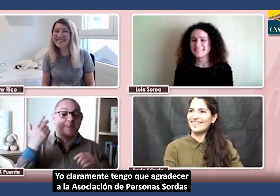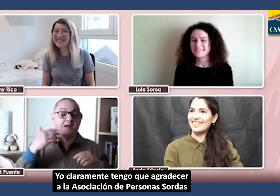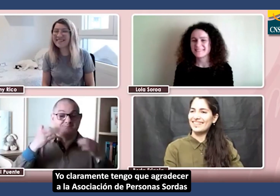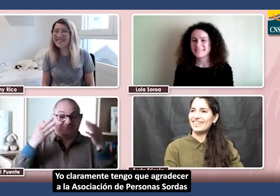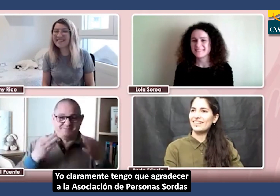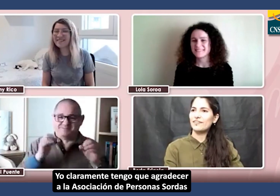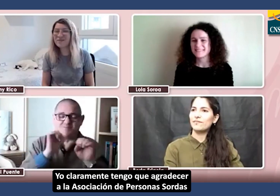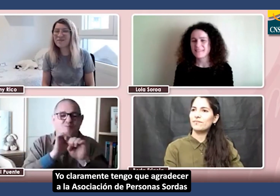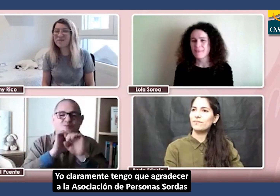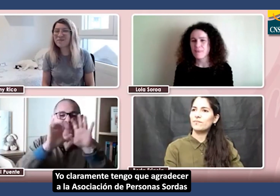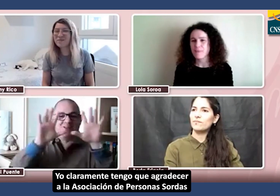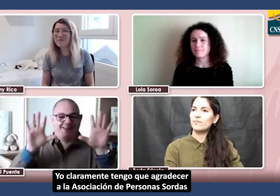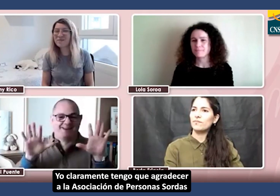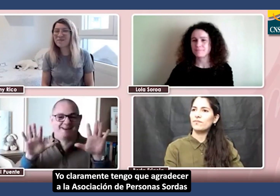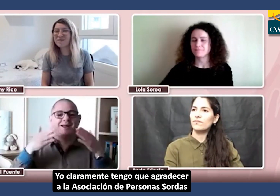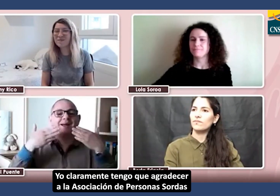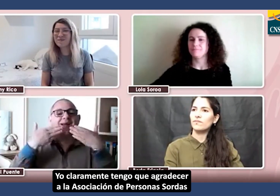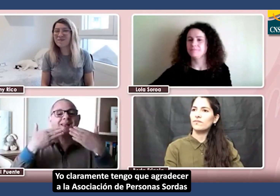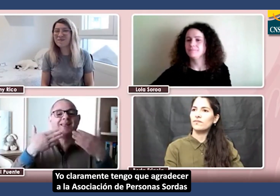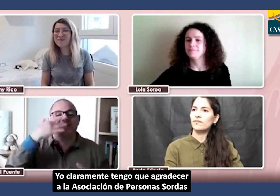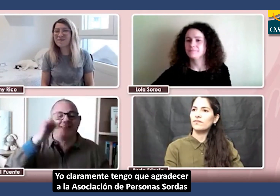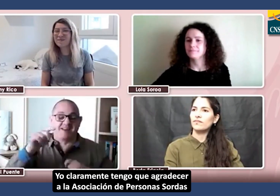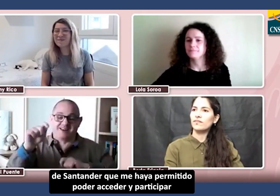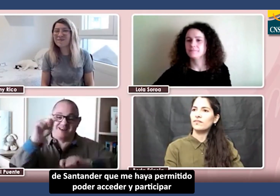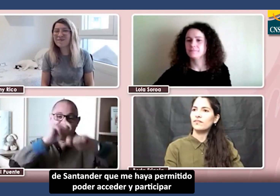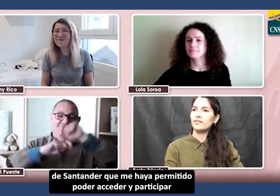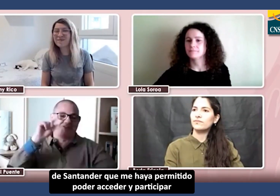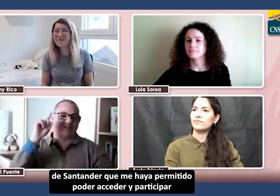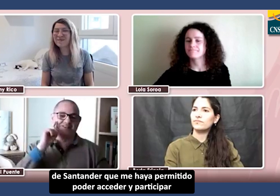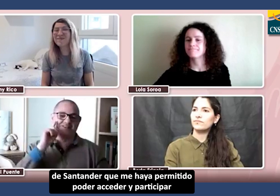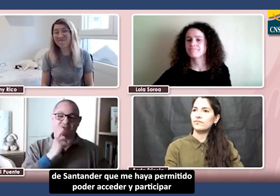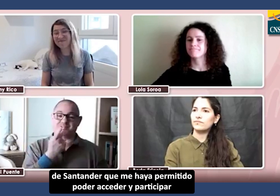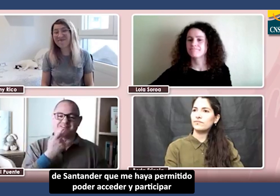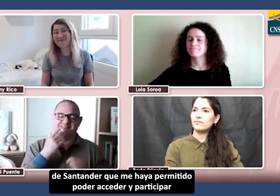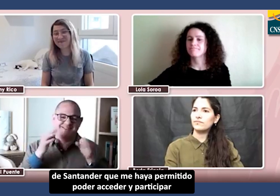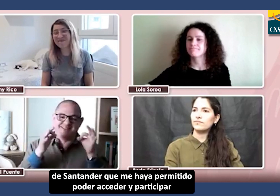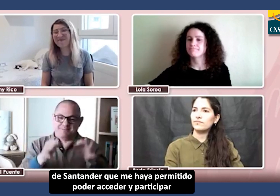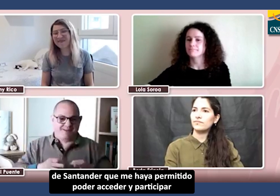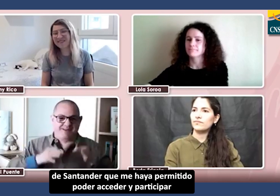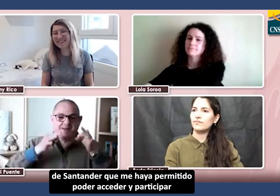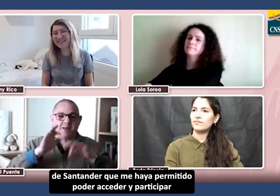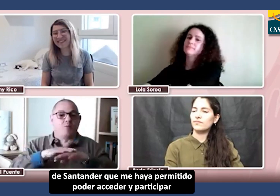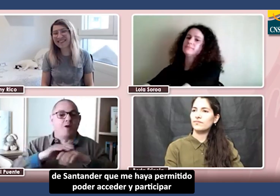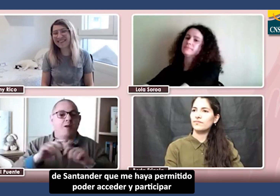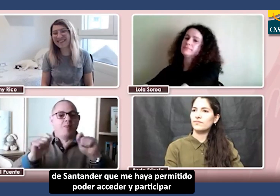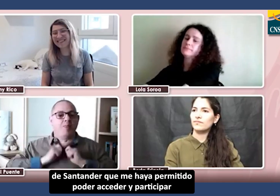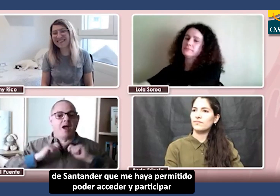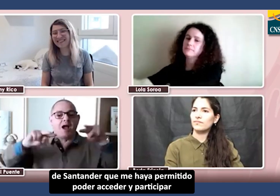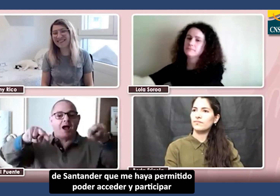Yo claramente tengo que agradecer a la Asociación de Personas Sordas de Santander que me haya permitido poder